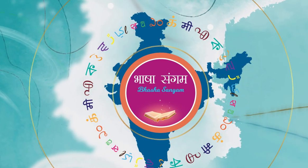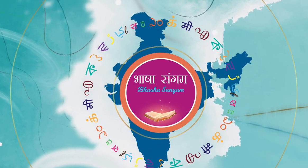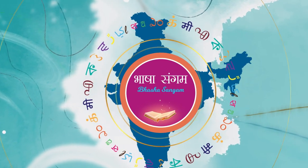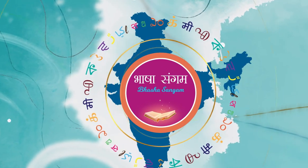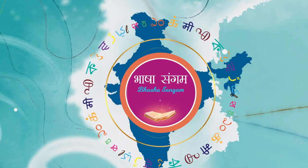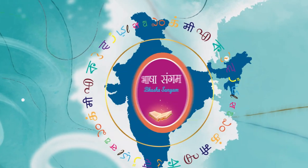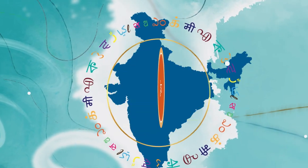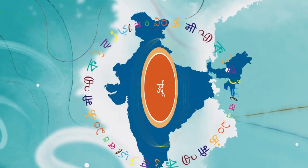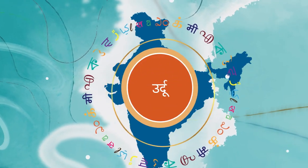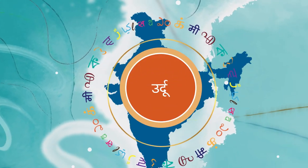موسیقی